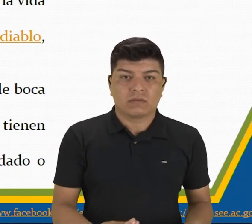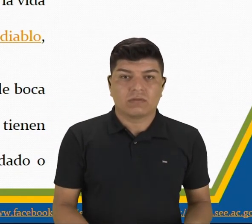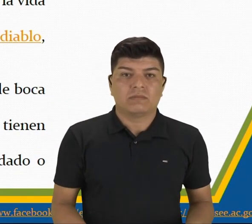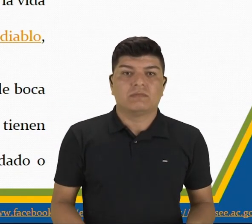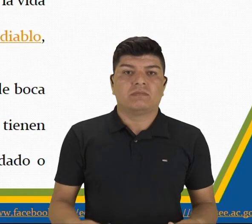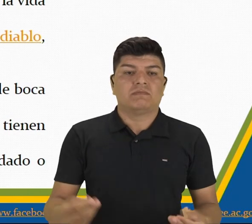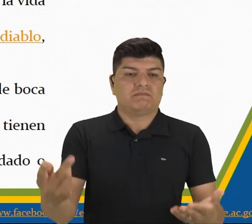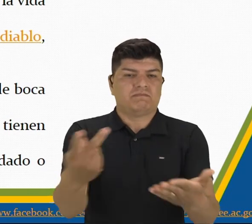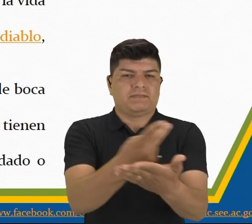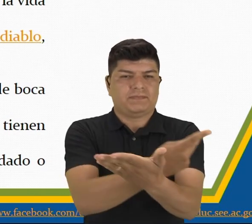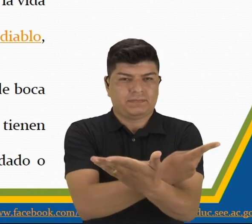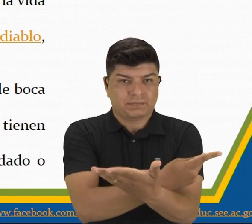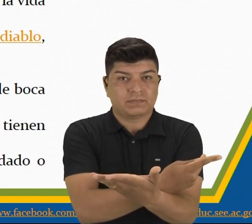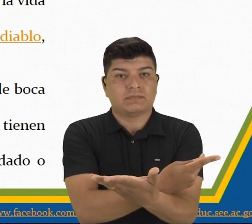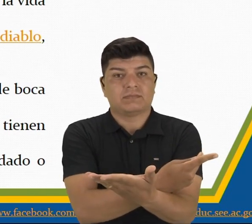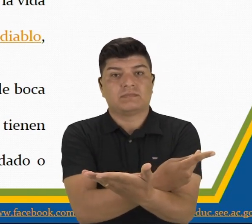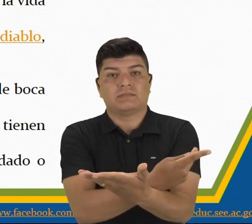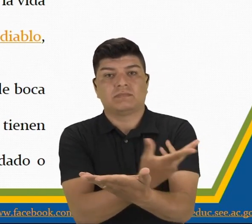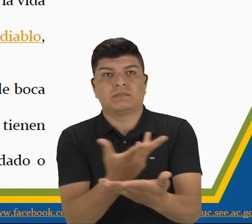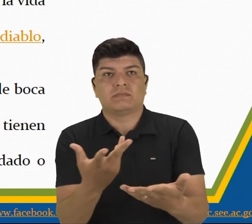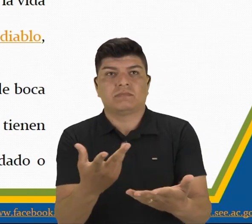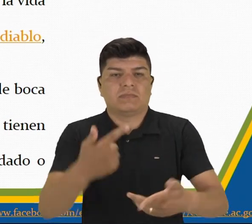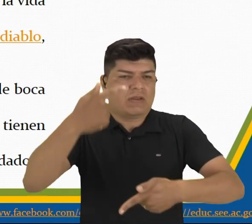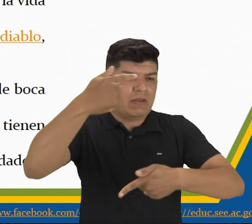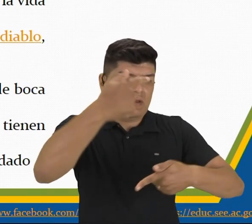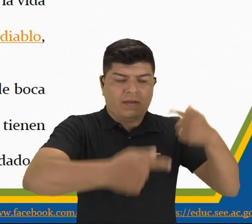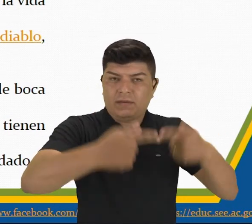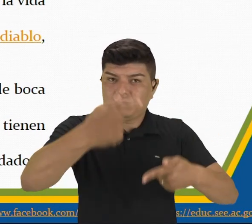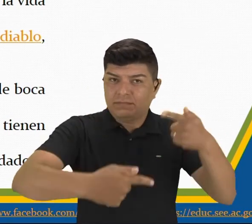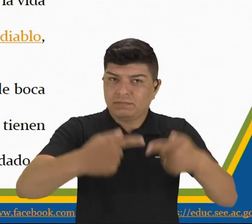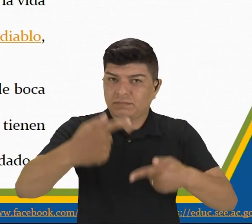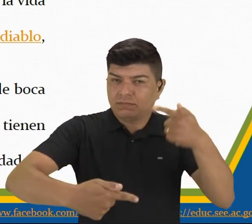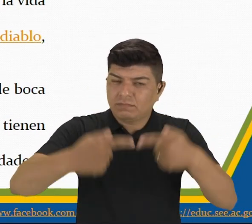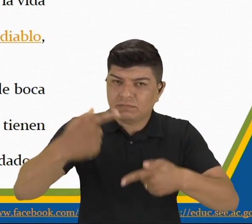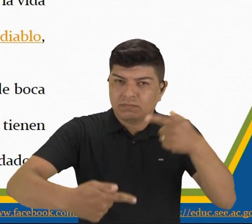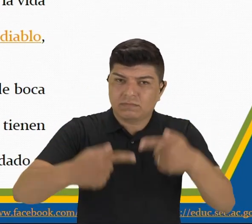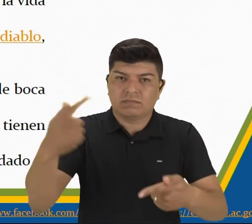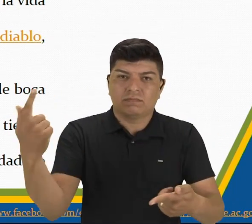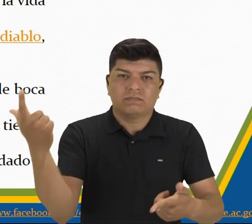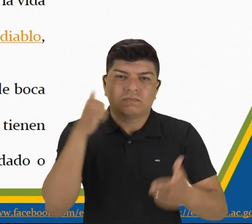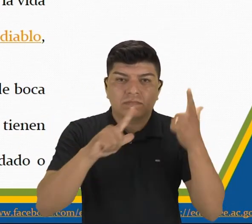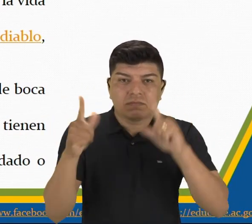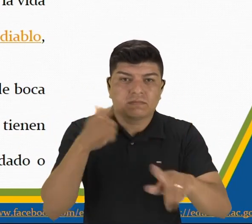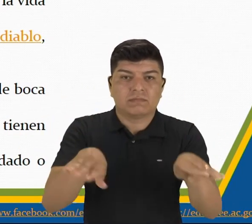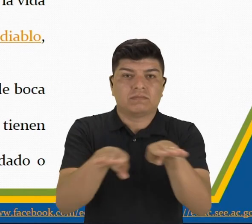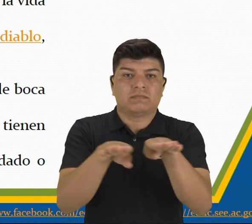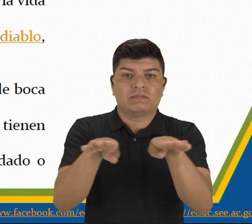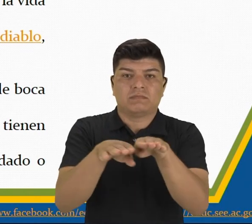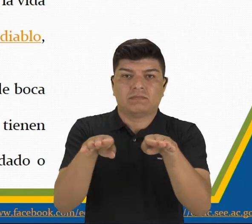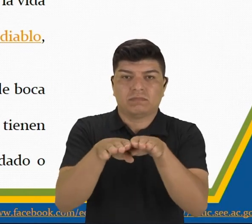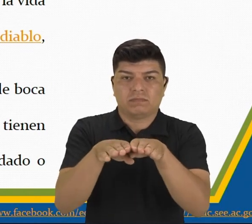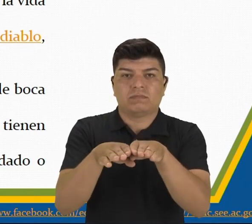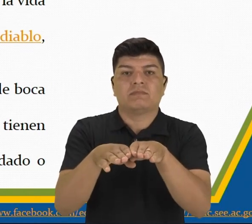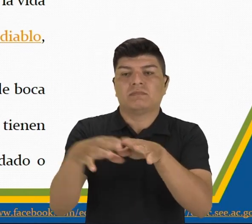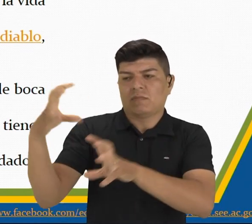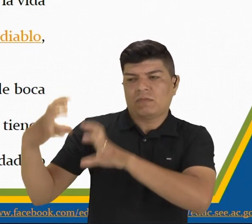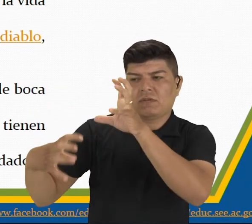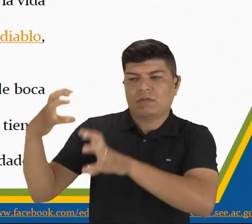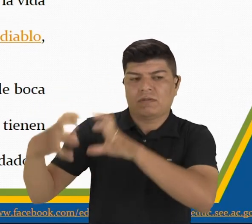ocurridos en guerras, en conquistas o en batallas, ¿ok?